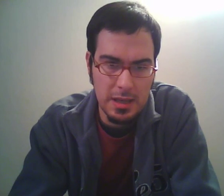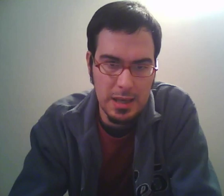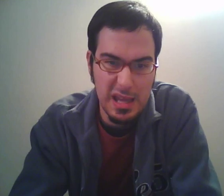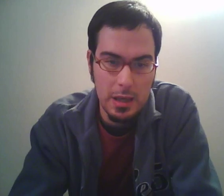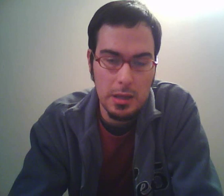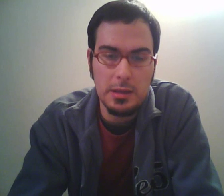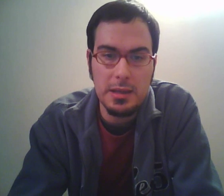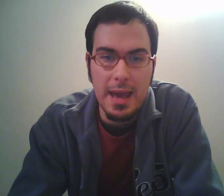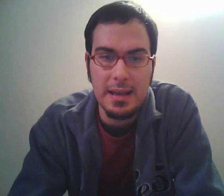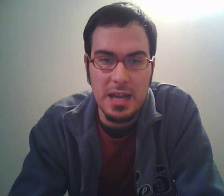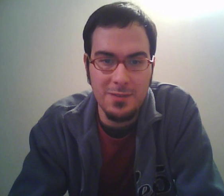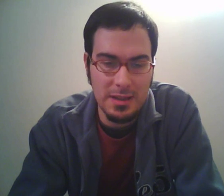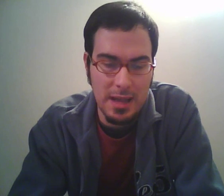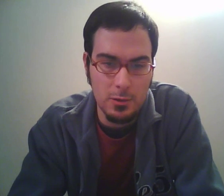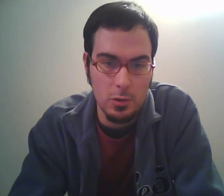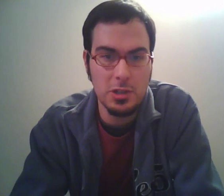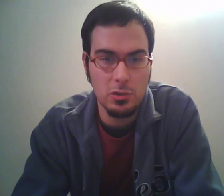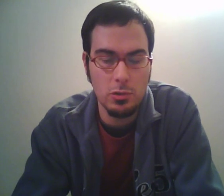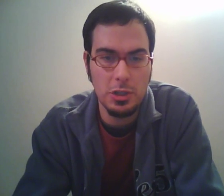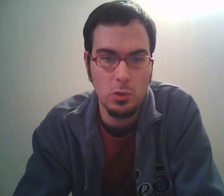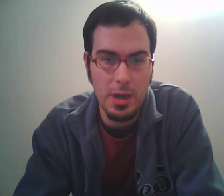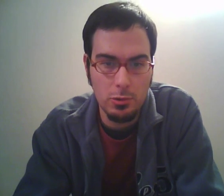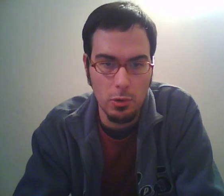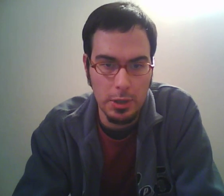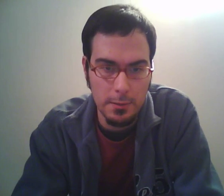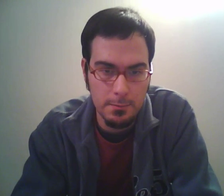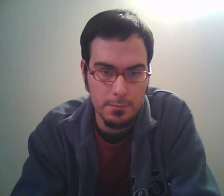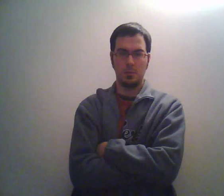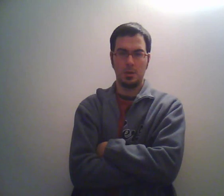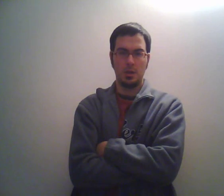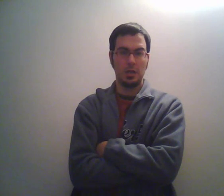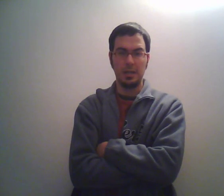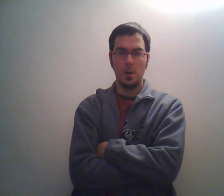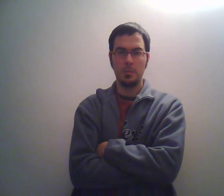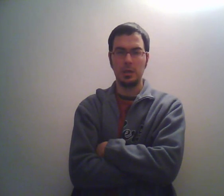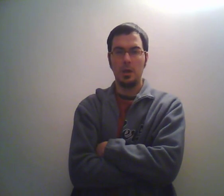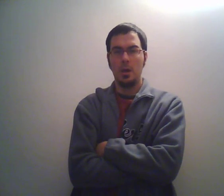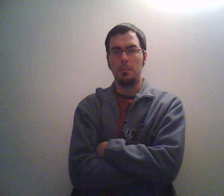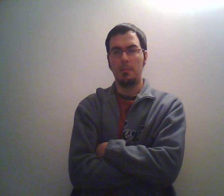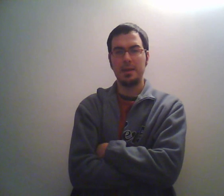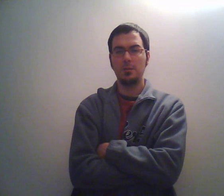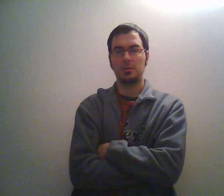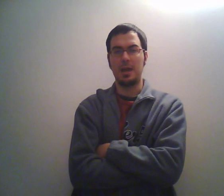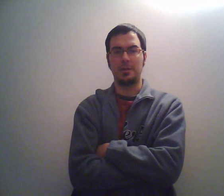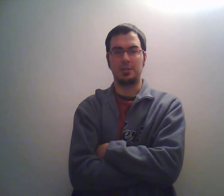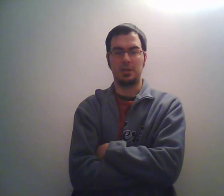dica chi è che se l'ha inventato, chi sono i suoi autori. I nomi Matthew Seinrich